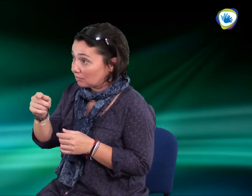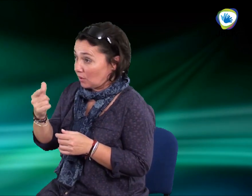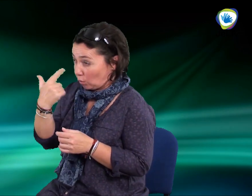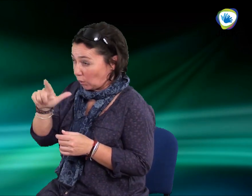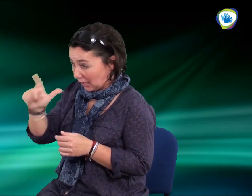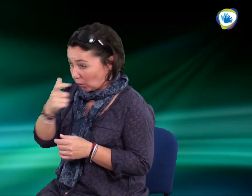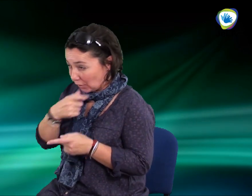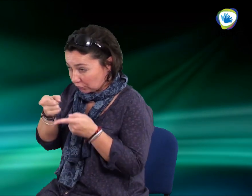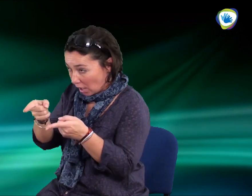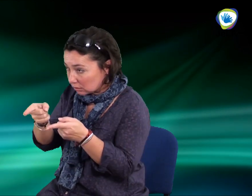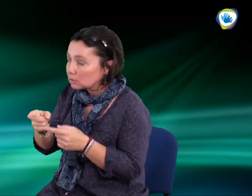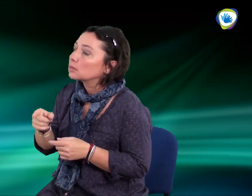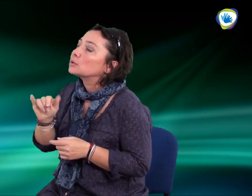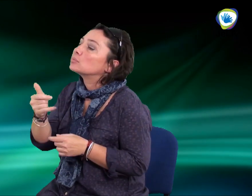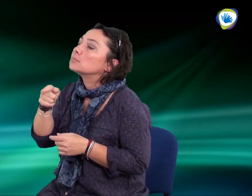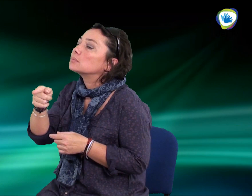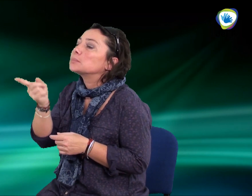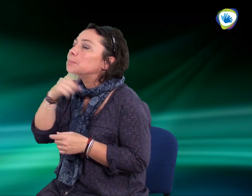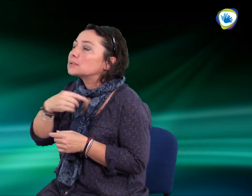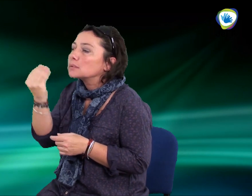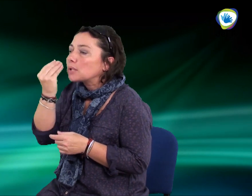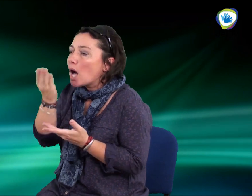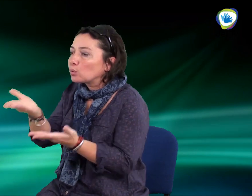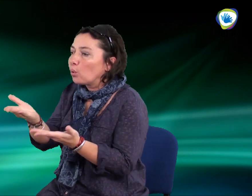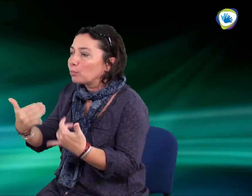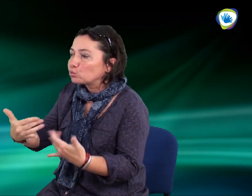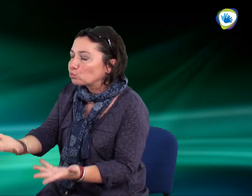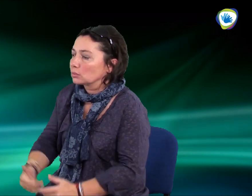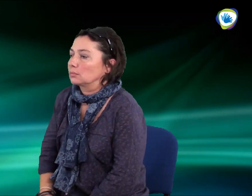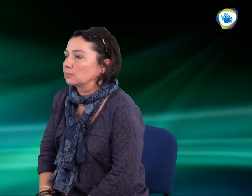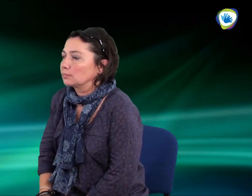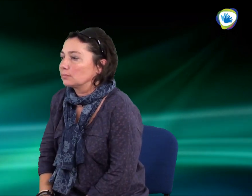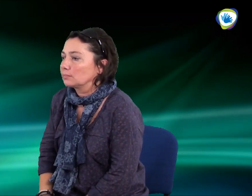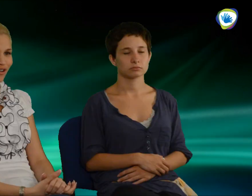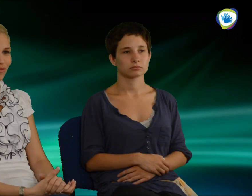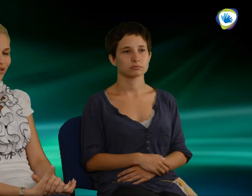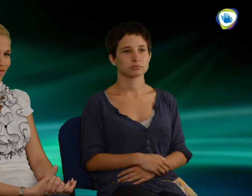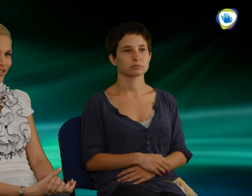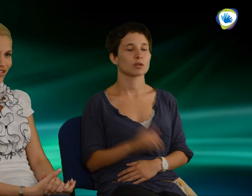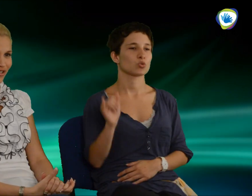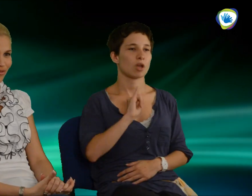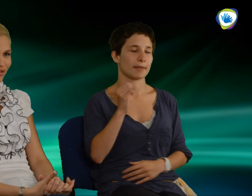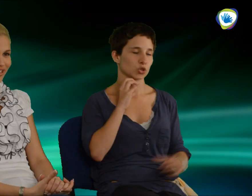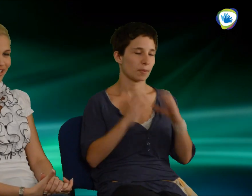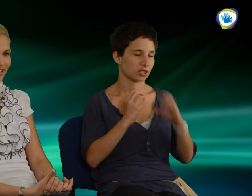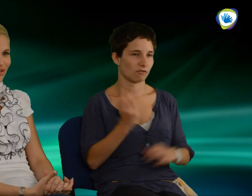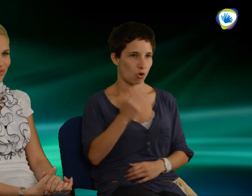22 éves vagy, és most mit tanulsz? A Budapesti Kommunikációs